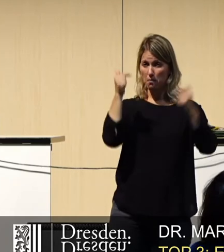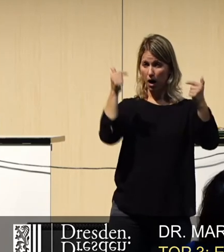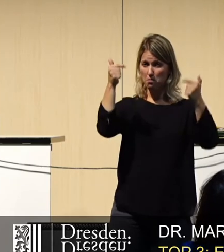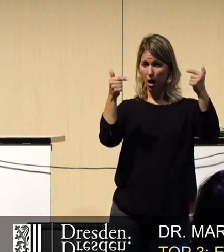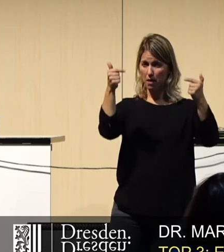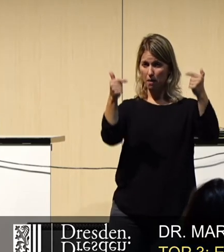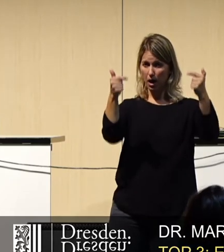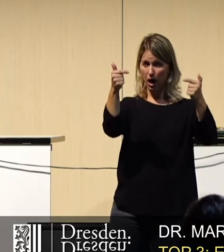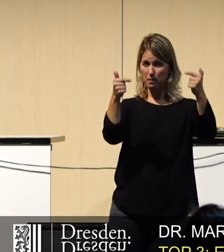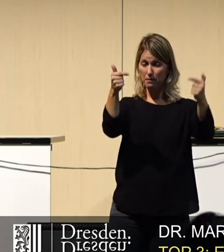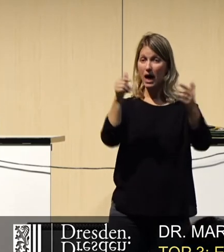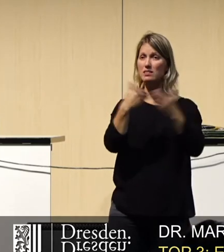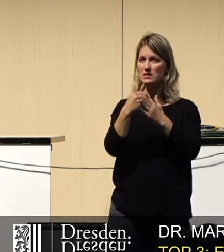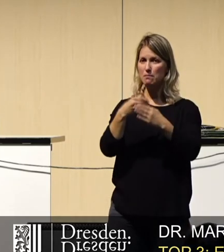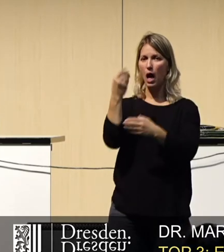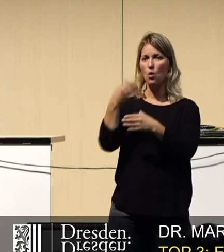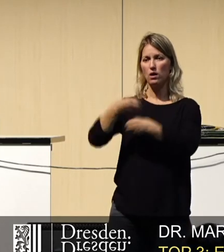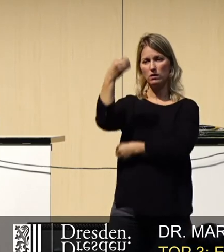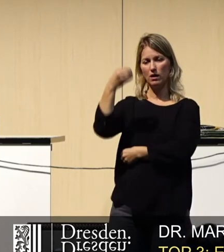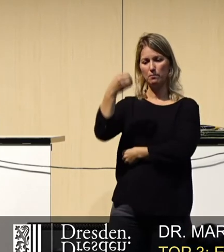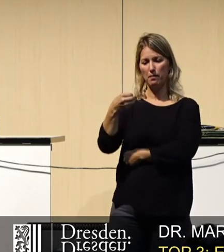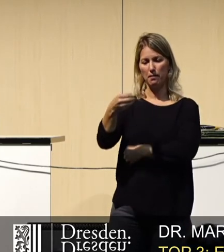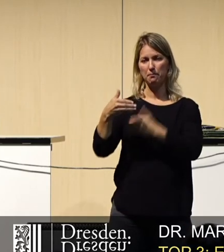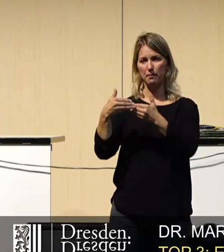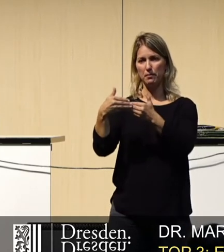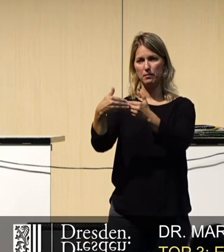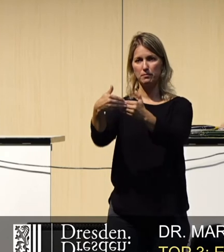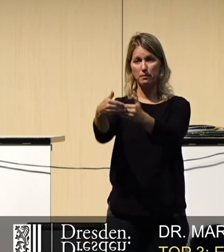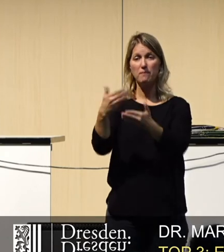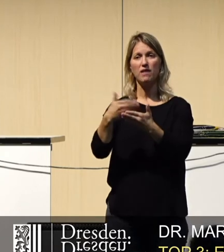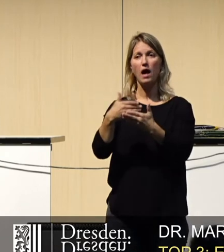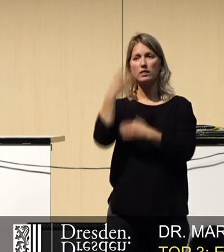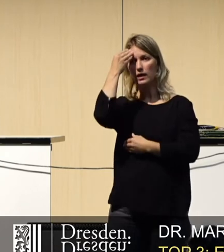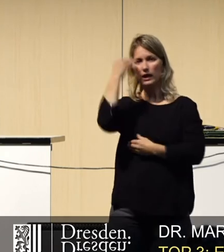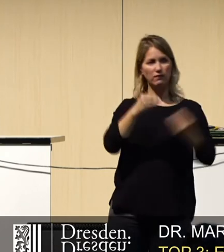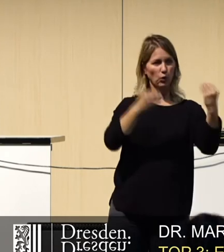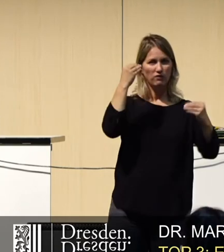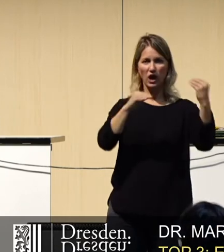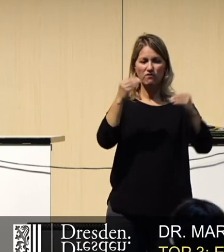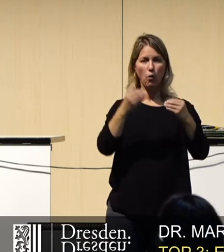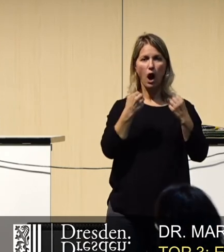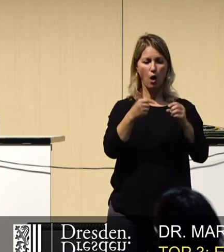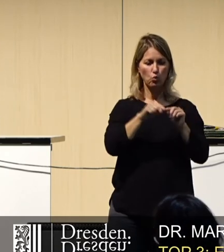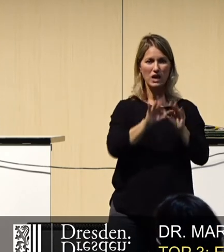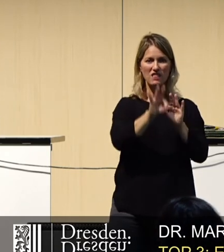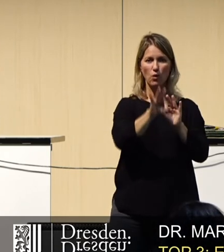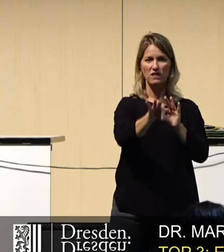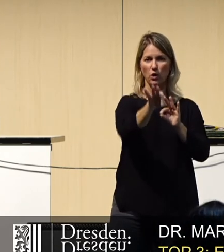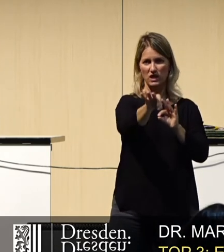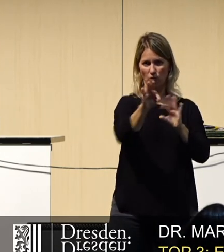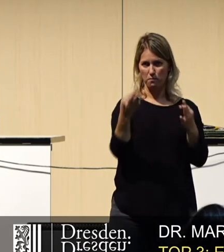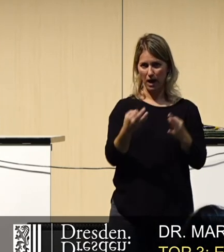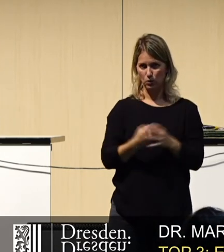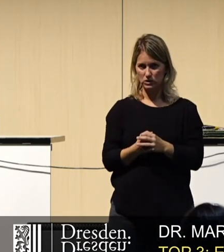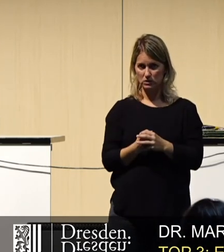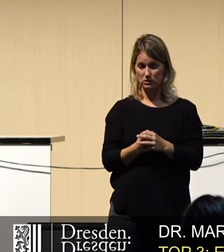auch diese kurzen Latenzen, damit man halt die Informationen super schnell von einem Auto zum anderen übertragen kann. Wenn man